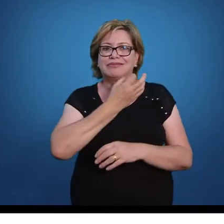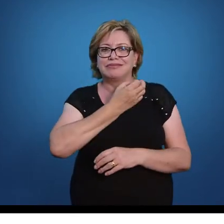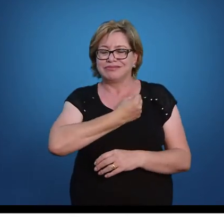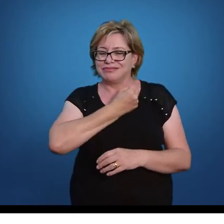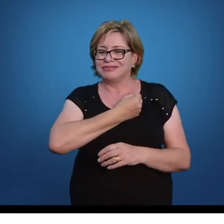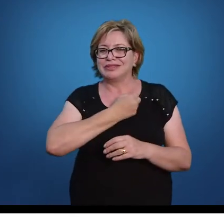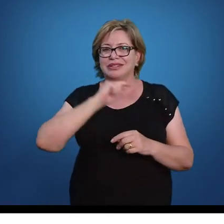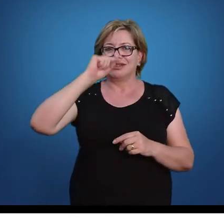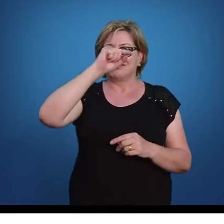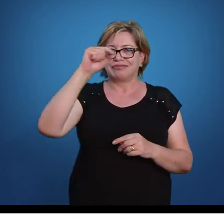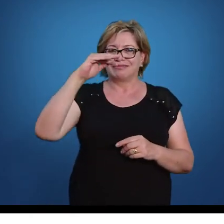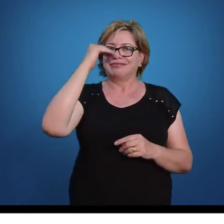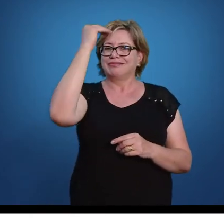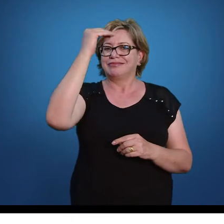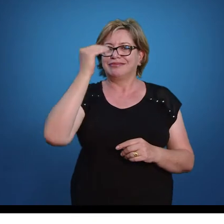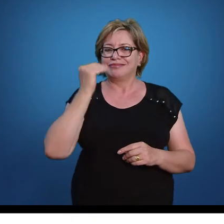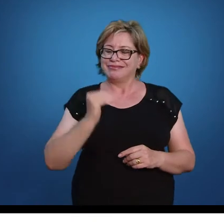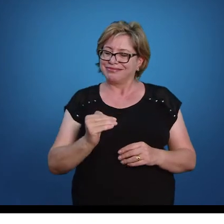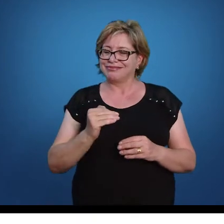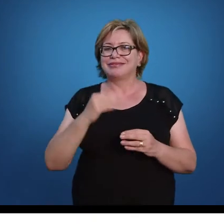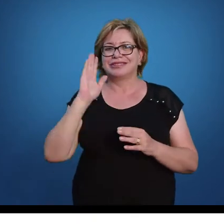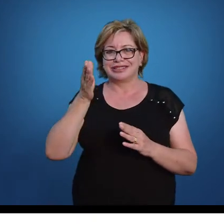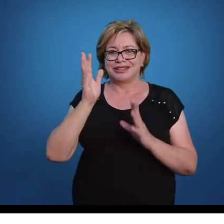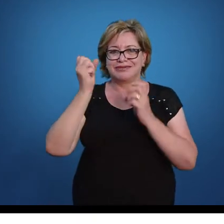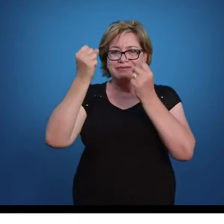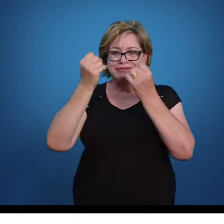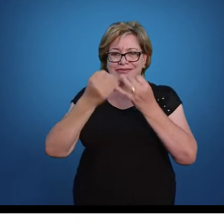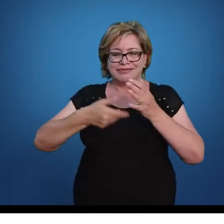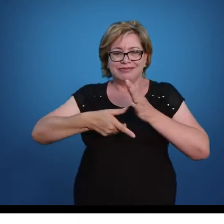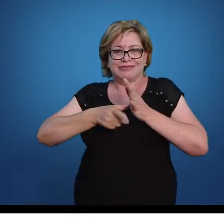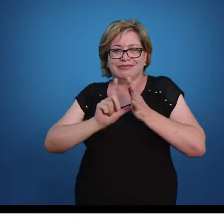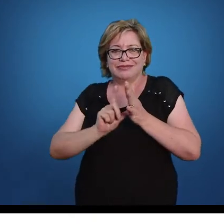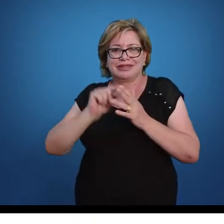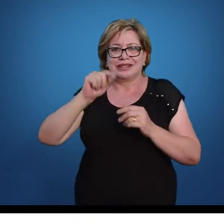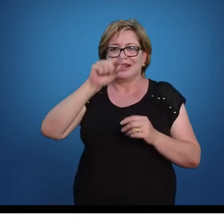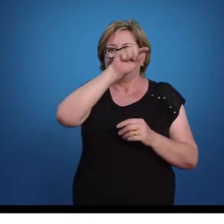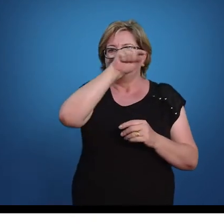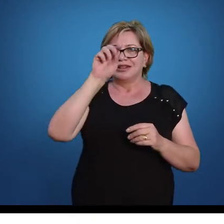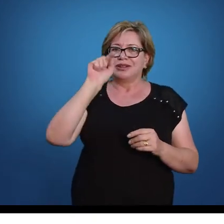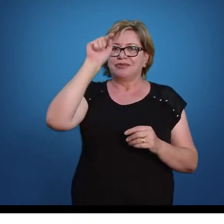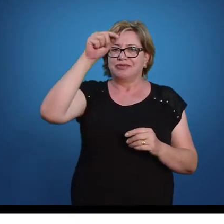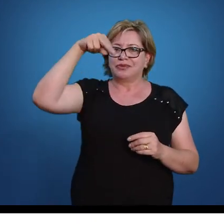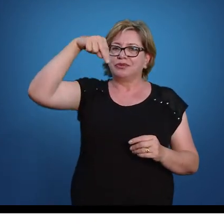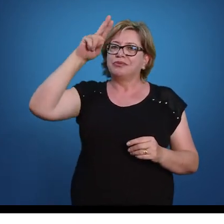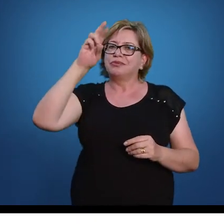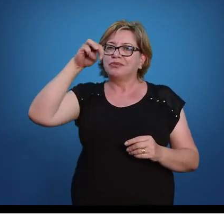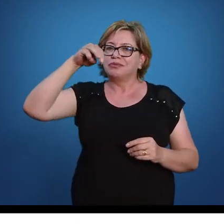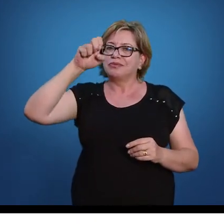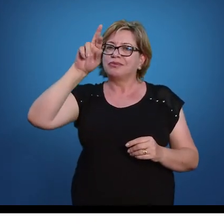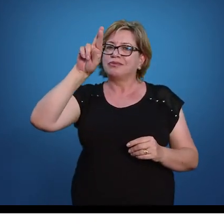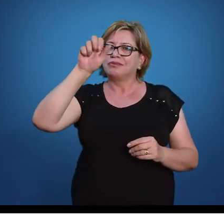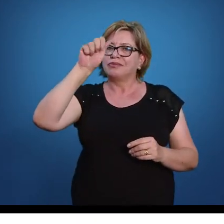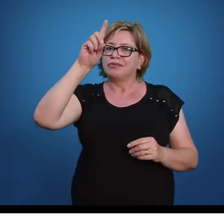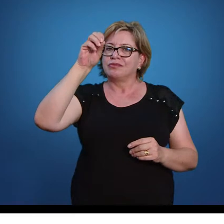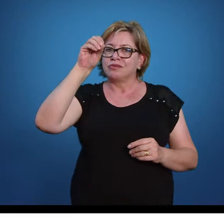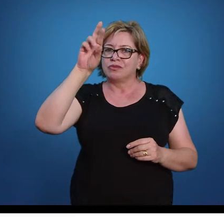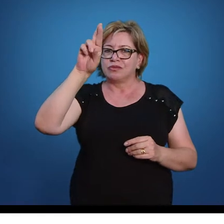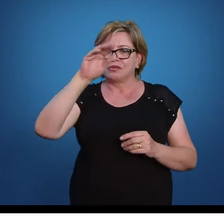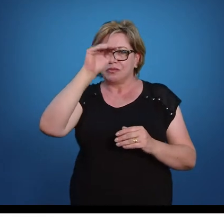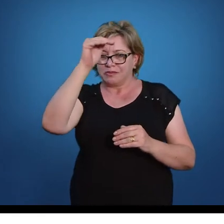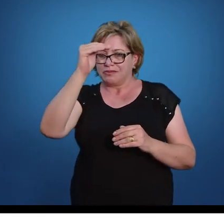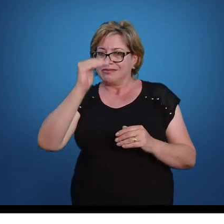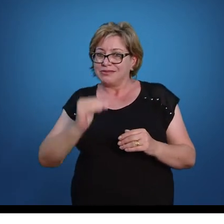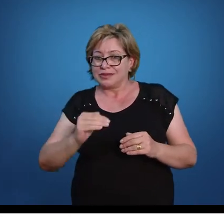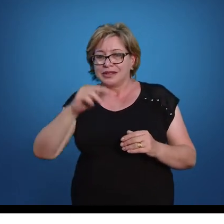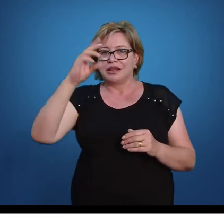de cima e de baixo, que eu já falei lá na unidade anterior, que é o numerador e denominador. É importante que você conheça o